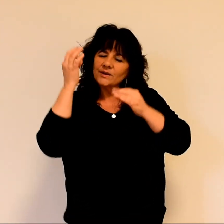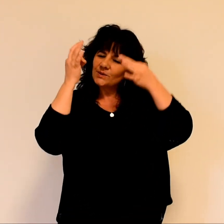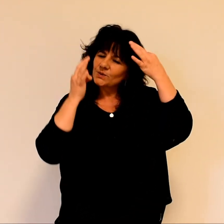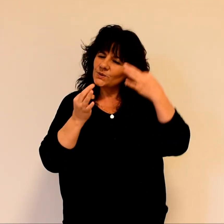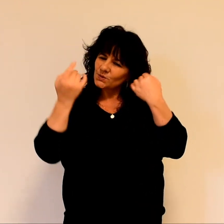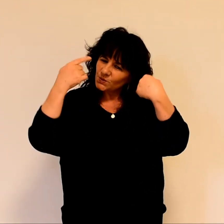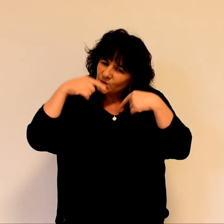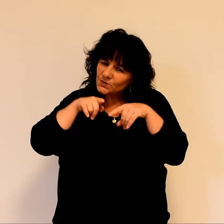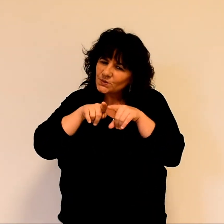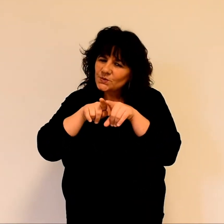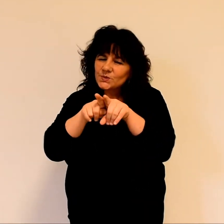chemin.